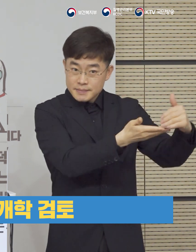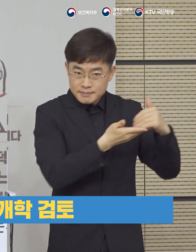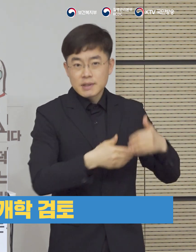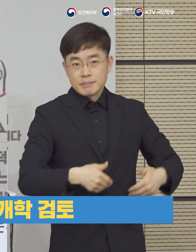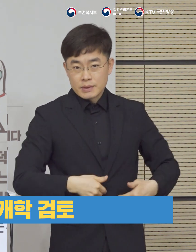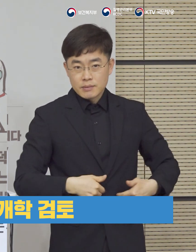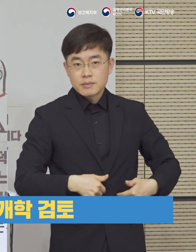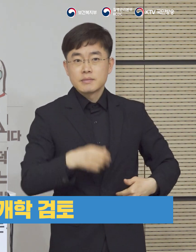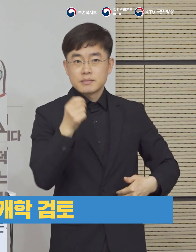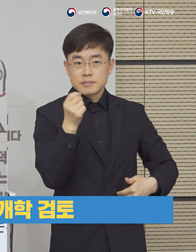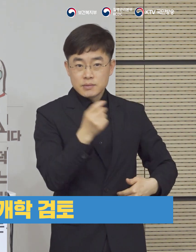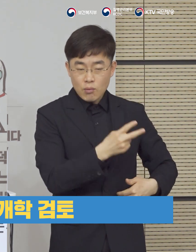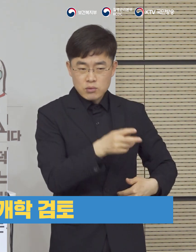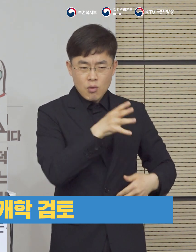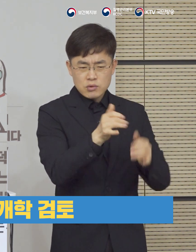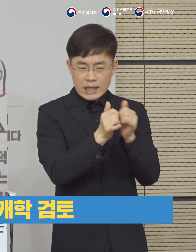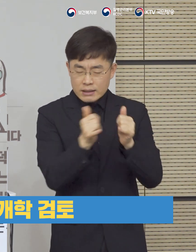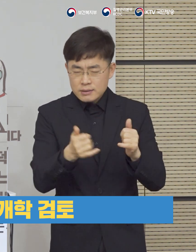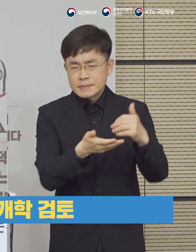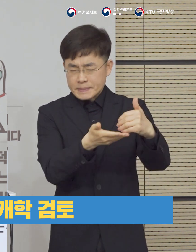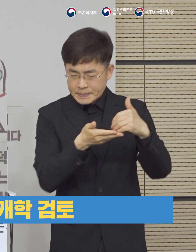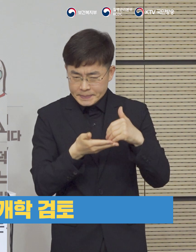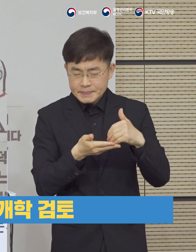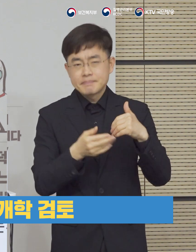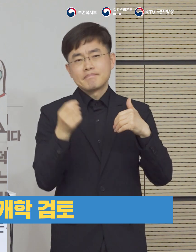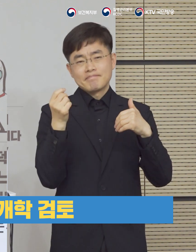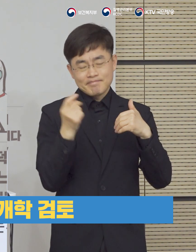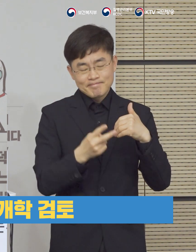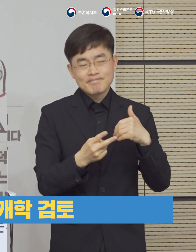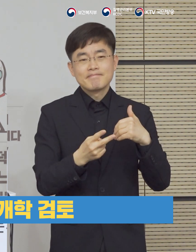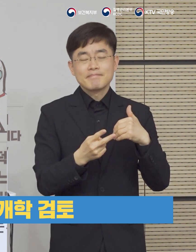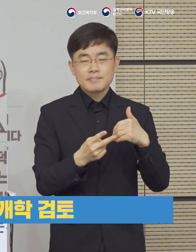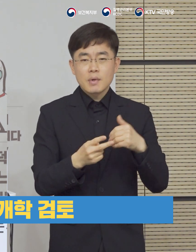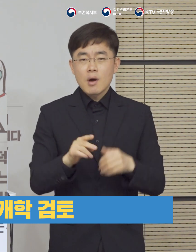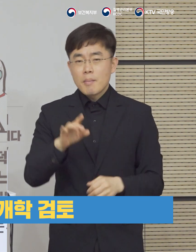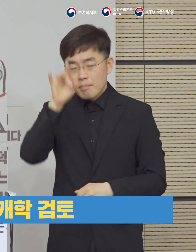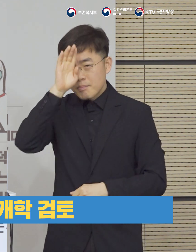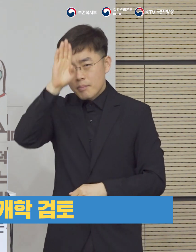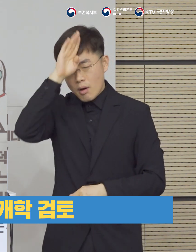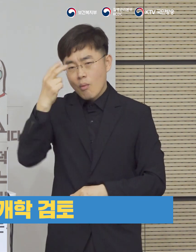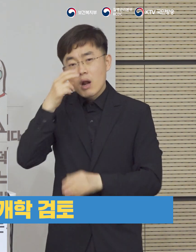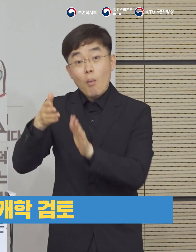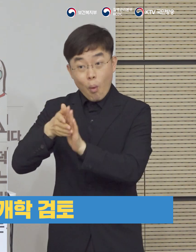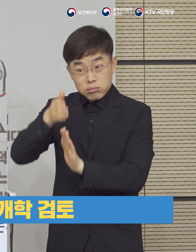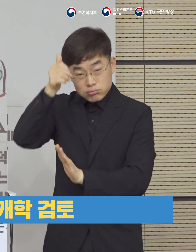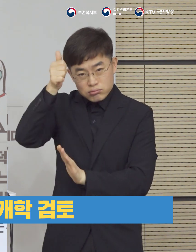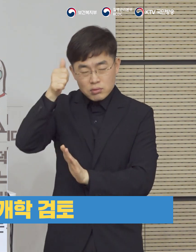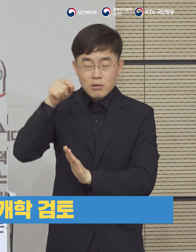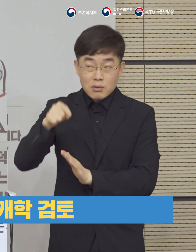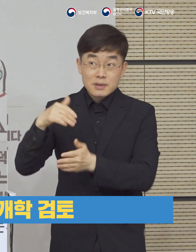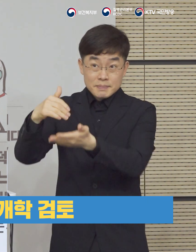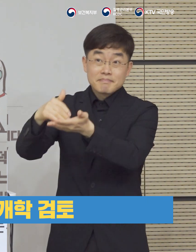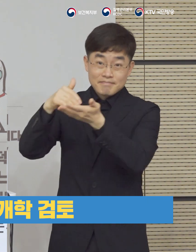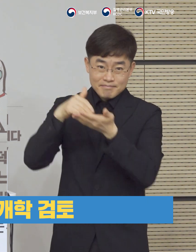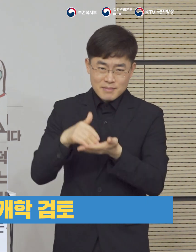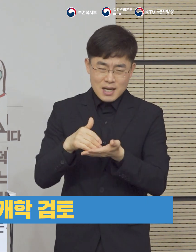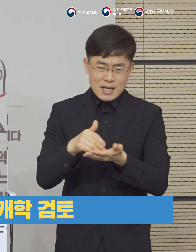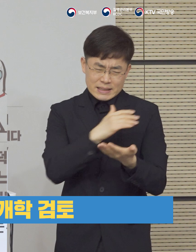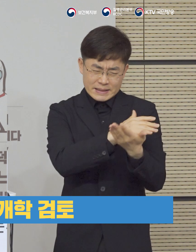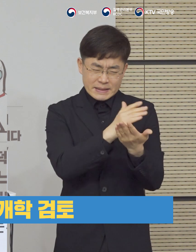교육현장의 의견 수렴을 거치고 전문가들의 자문 그리고 질병관리본부 등